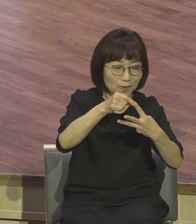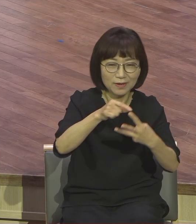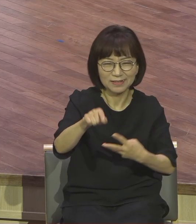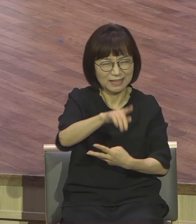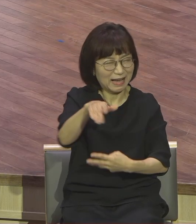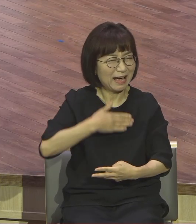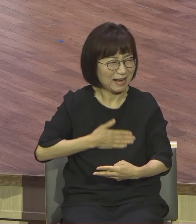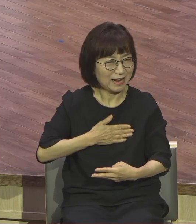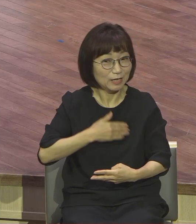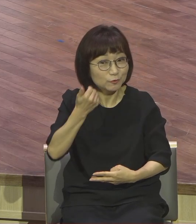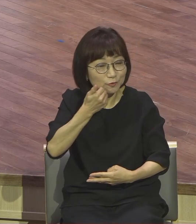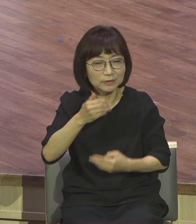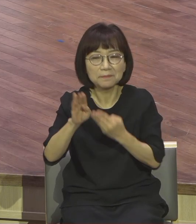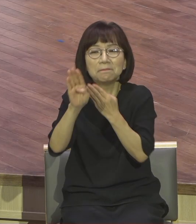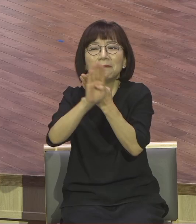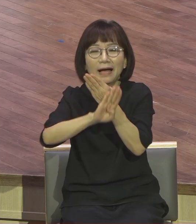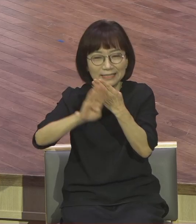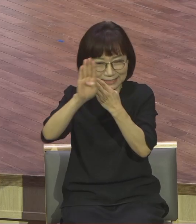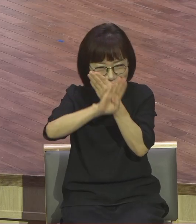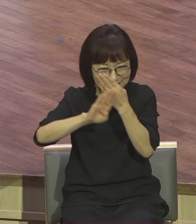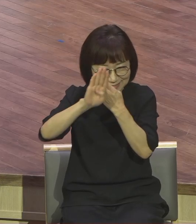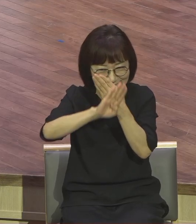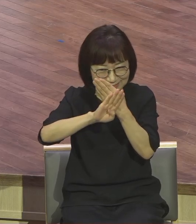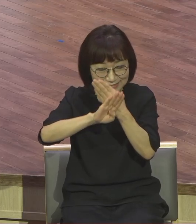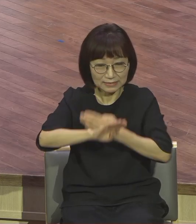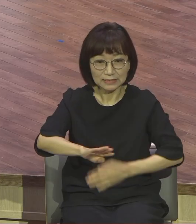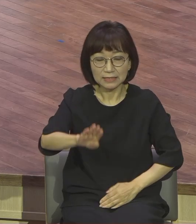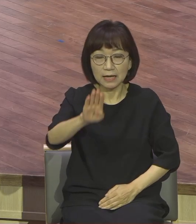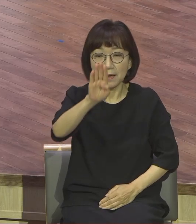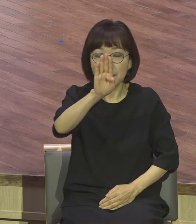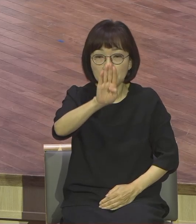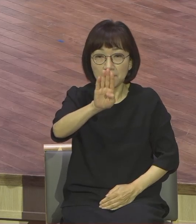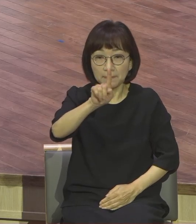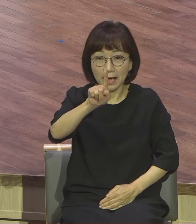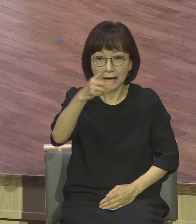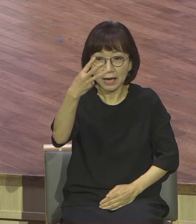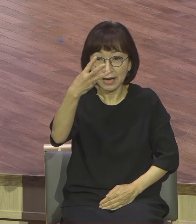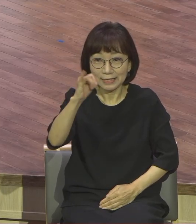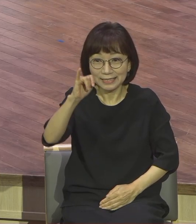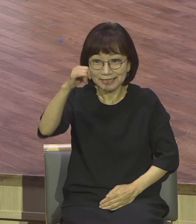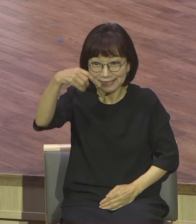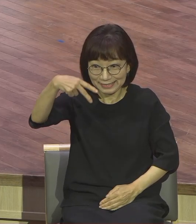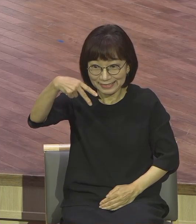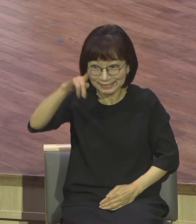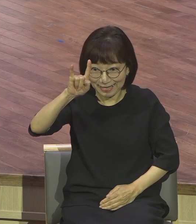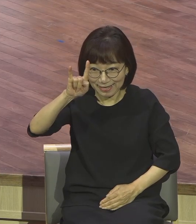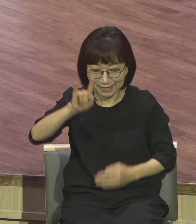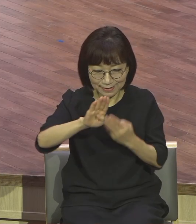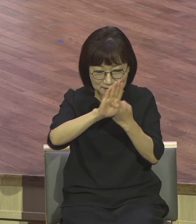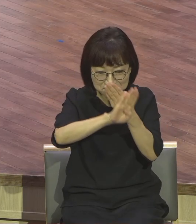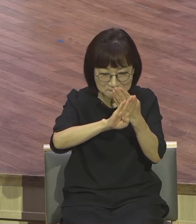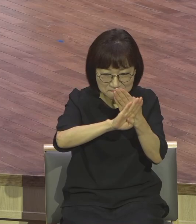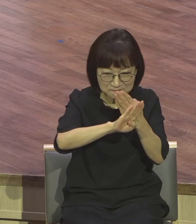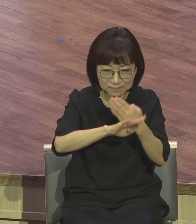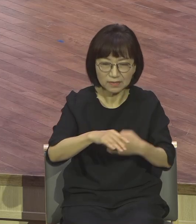잘 아는 바리세파입니다. 이 바리세파 이들은 자신들은 다른 사람들과 달리